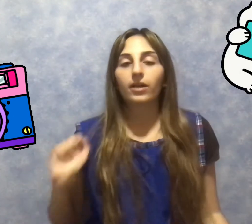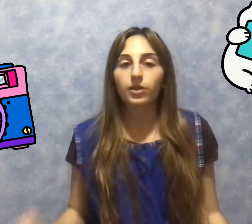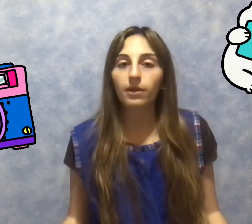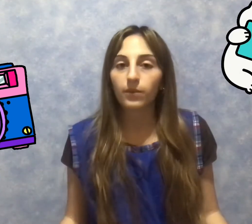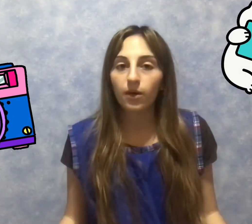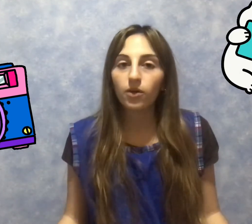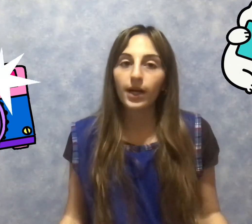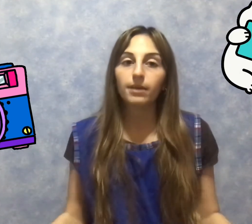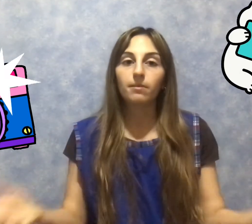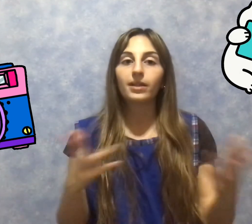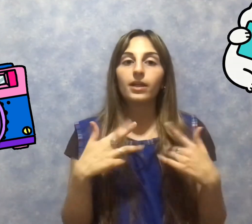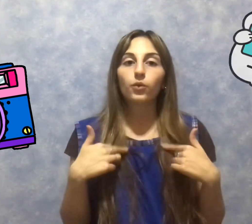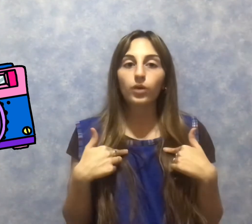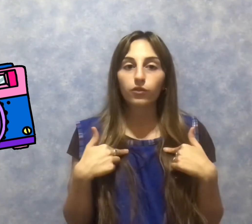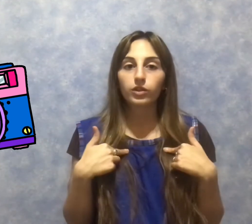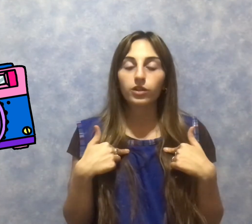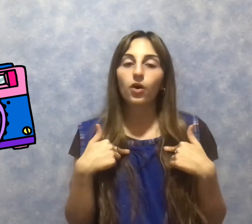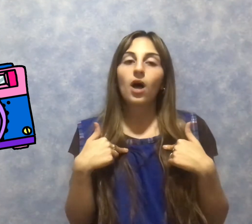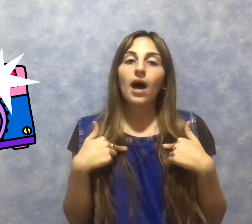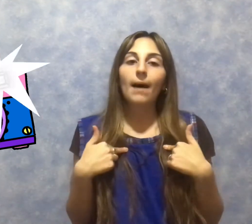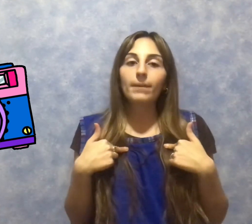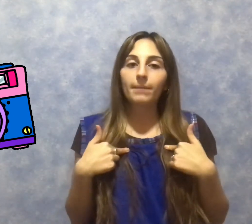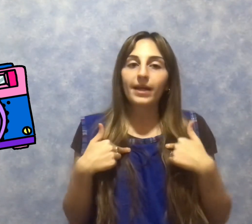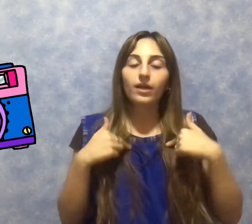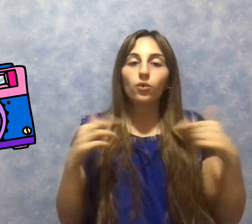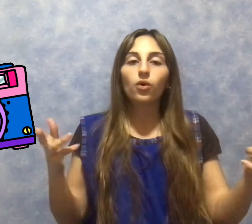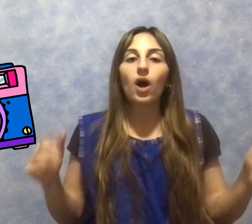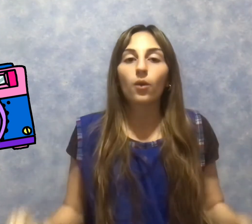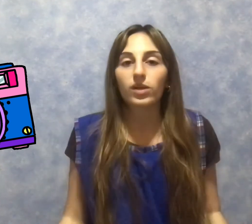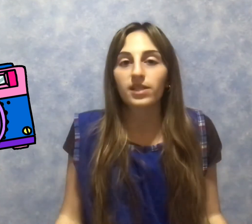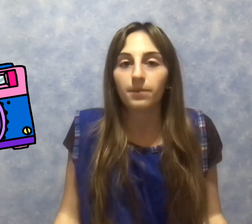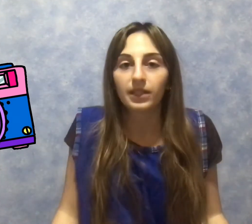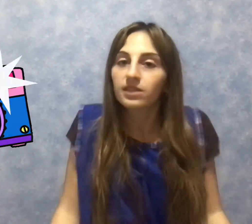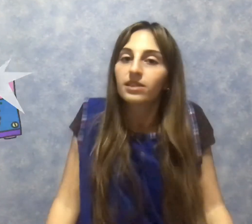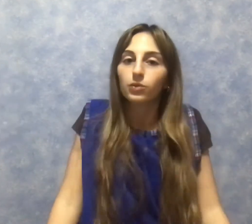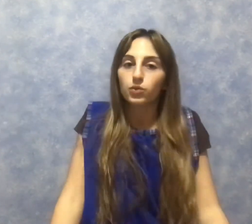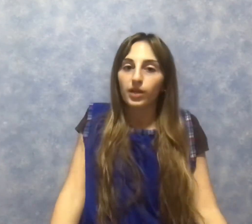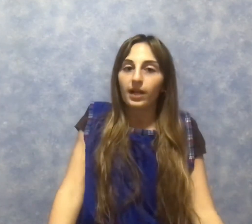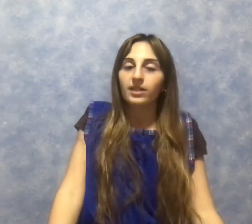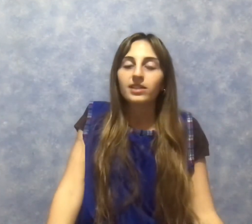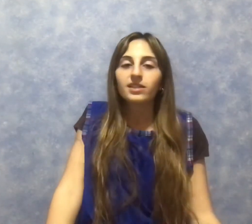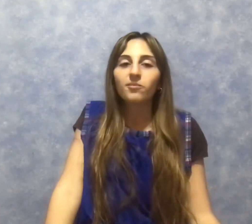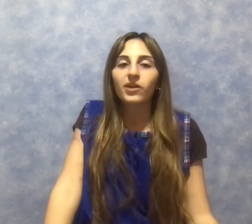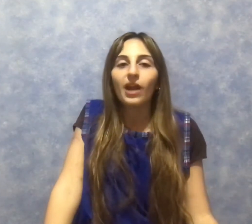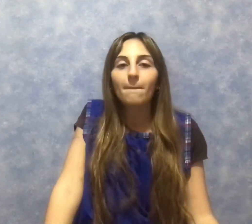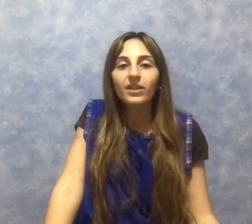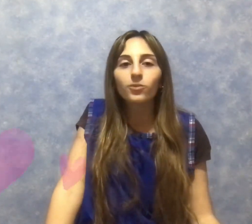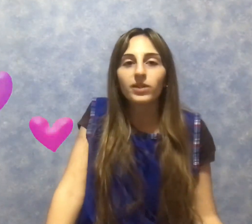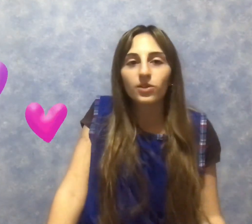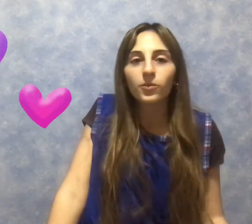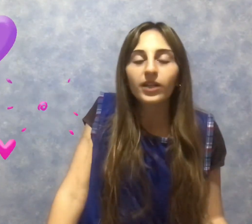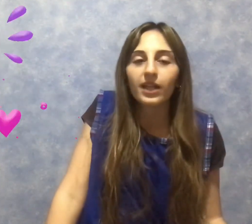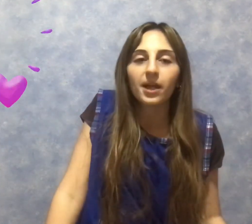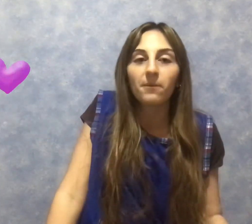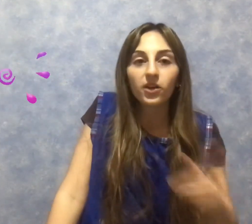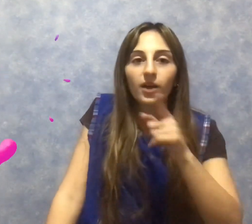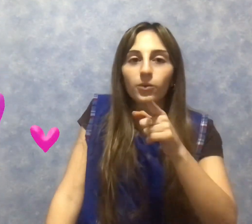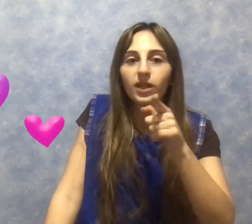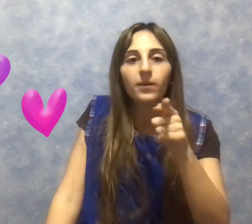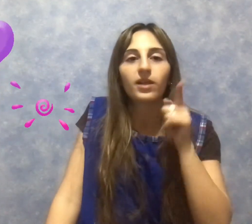escriban en una hoja y me mandan una fotito a mi mail o al WhatsApp institucional, ¿sí? Bueno, les mando un beso muy grande. Espero que les guste el video de